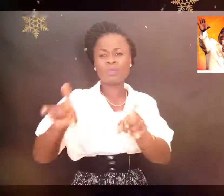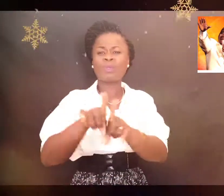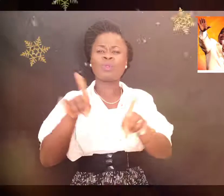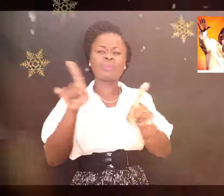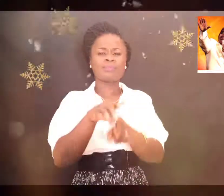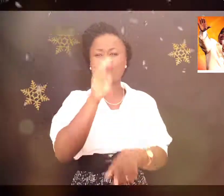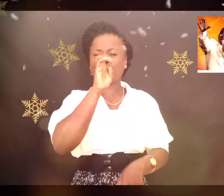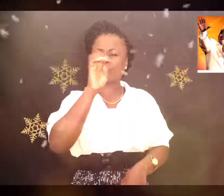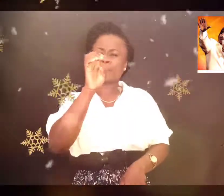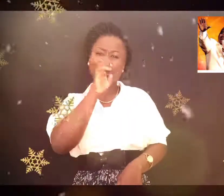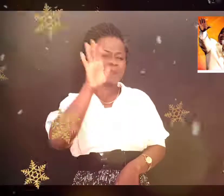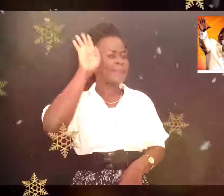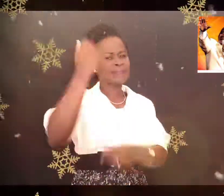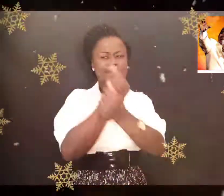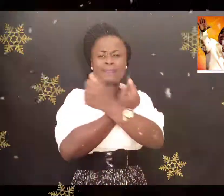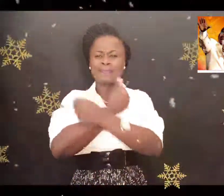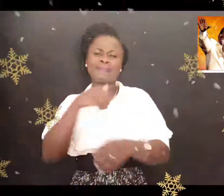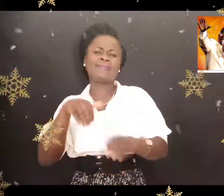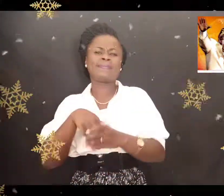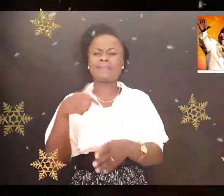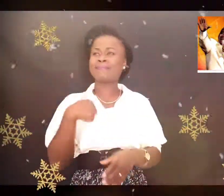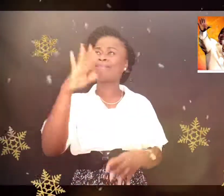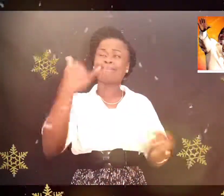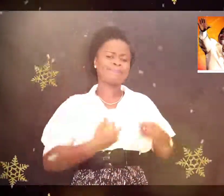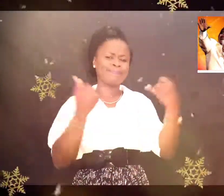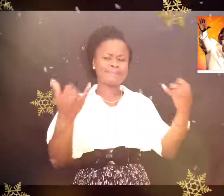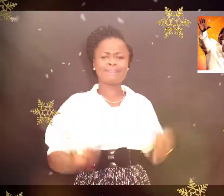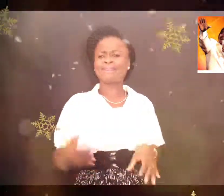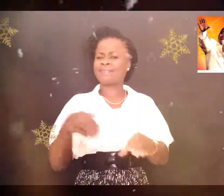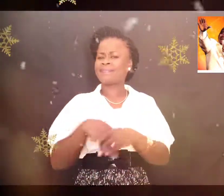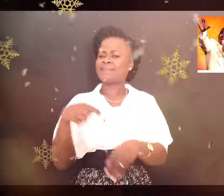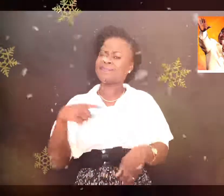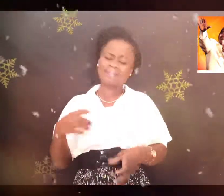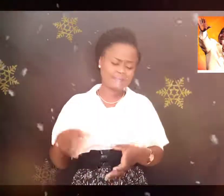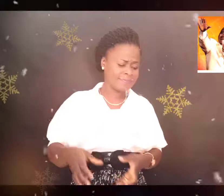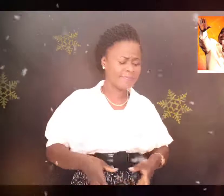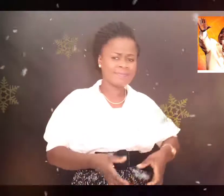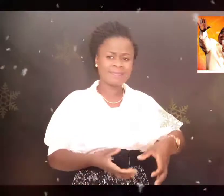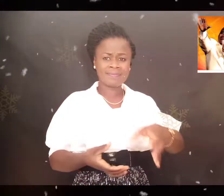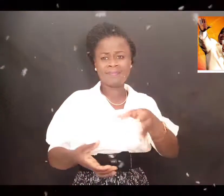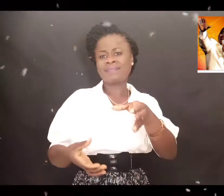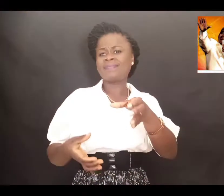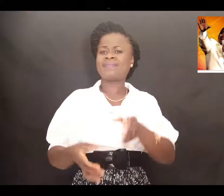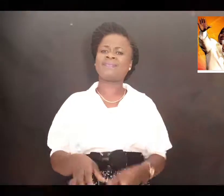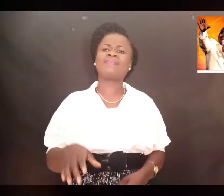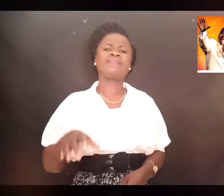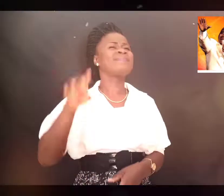moi, Seigneur Ta joie en moi, Seigneur Ta faute en moi,